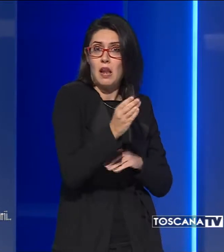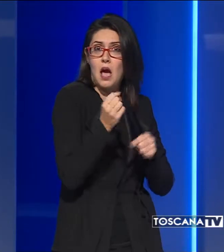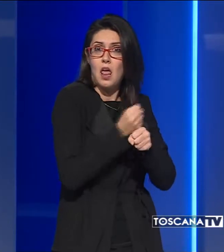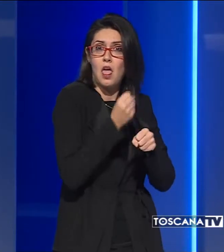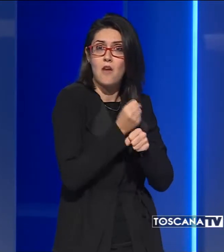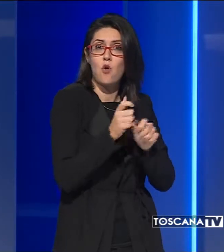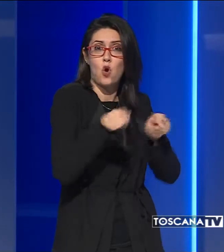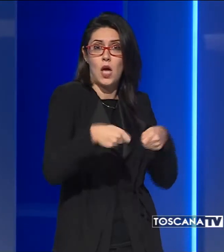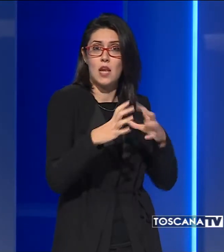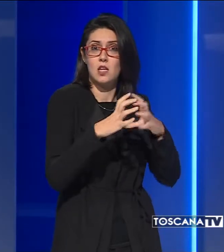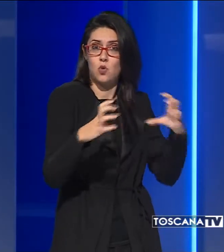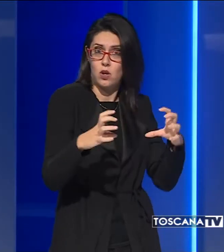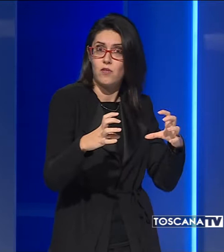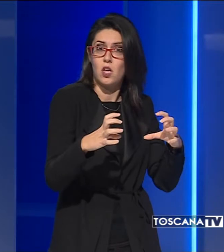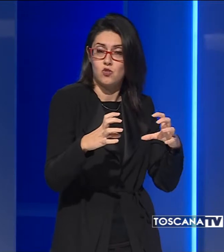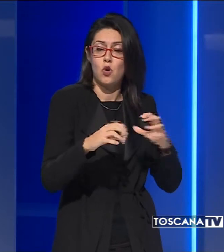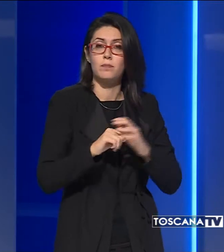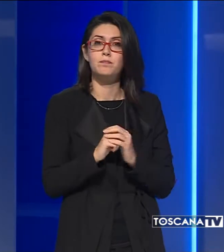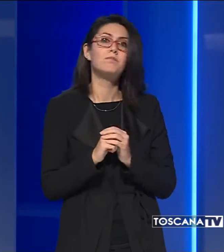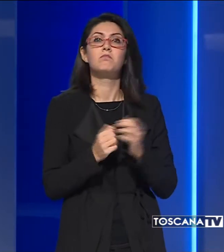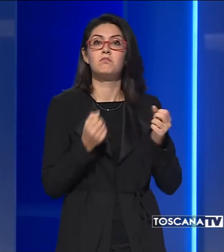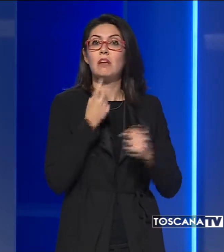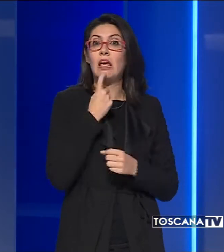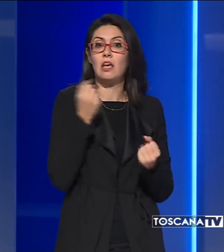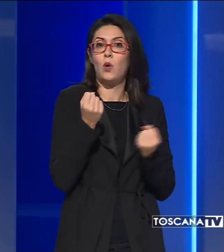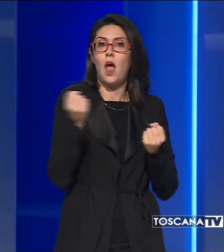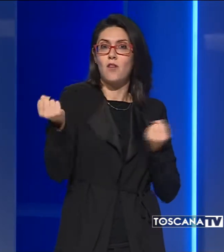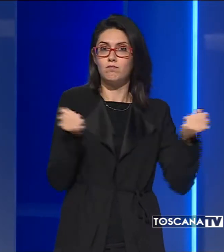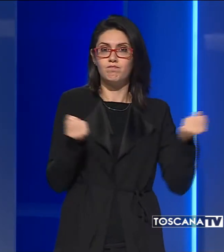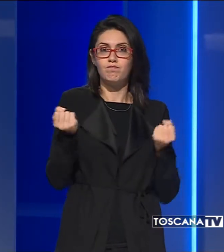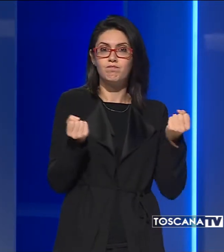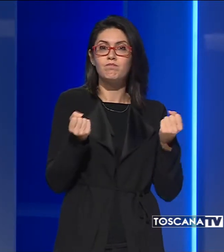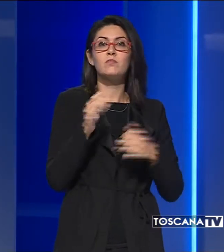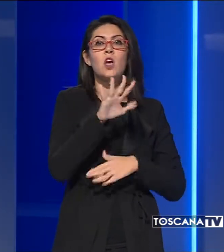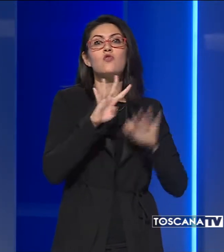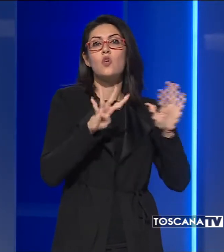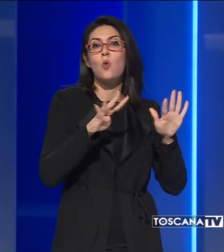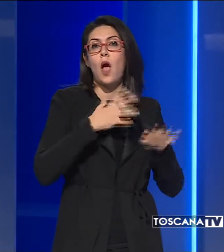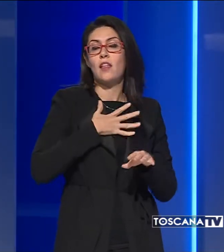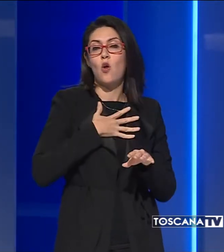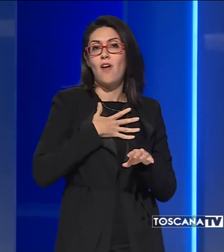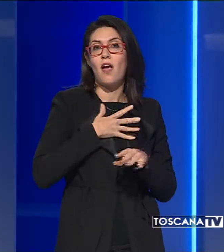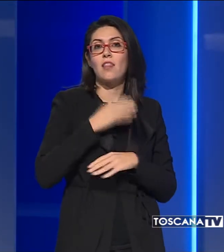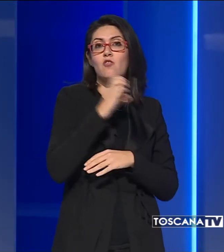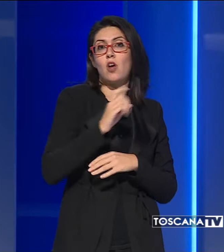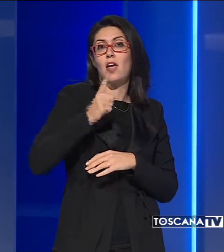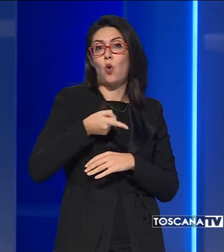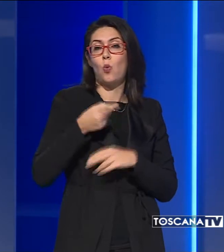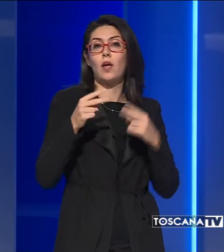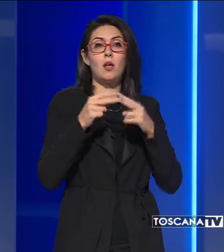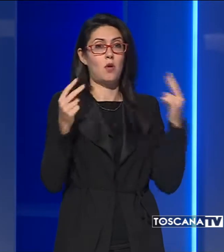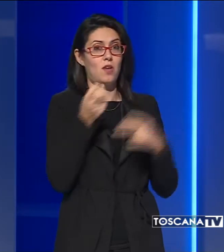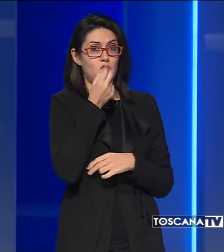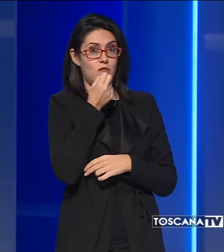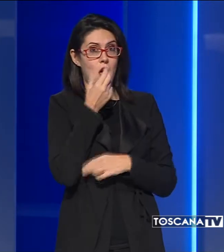calzatorificio. L'autista del furgone è un 59enne di Cerretto Guidi, provincia di Firenze,